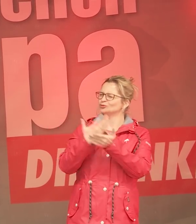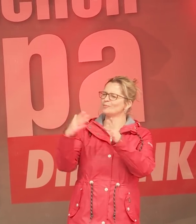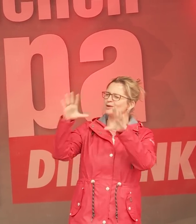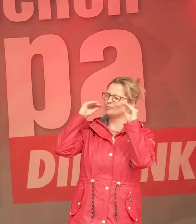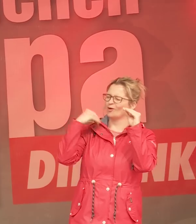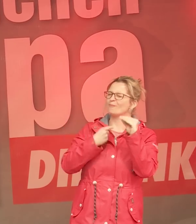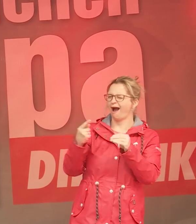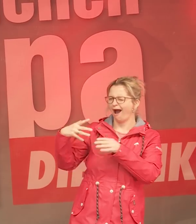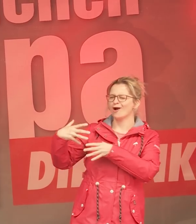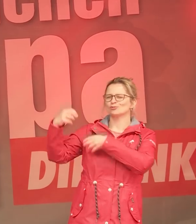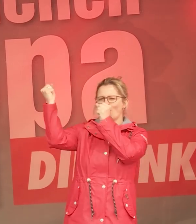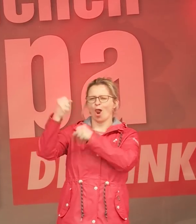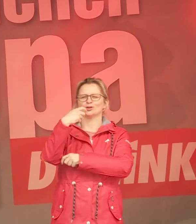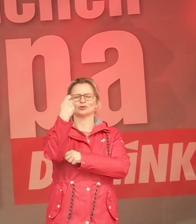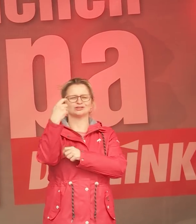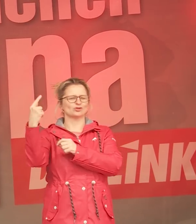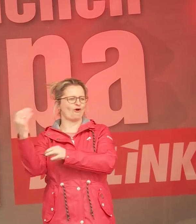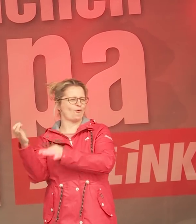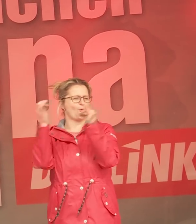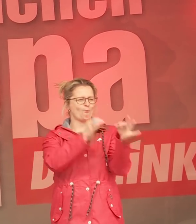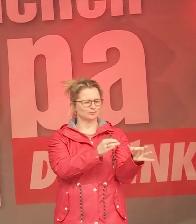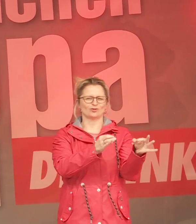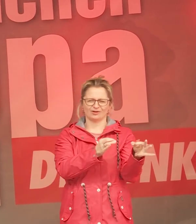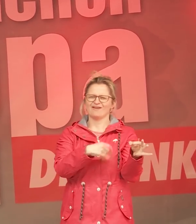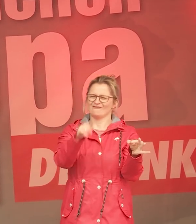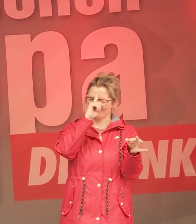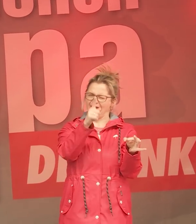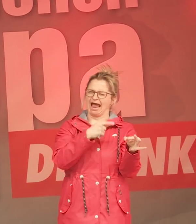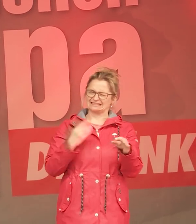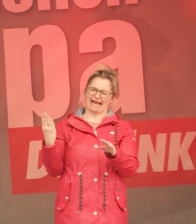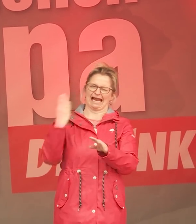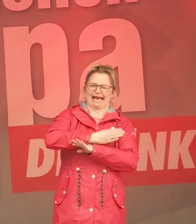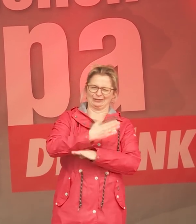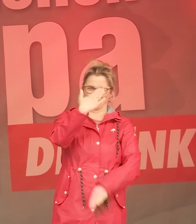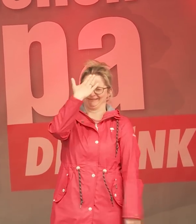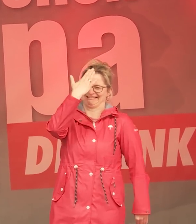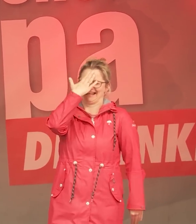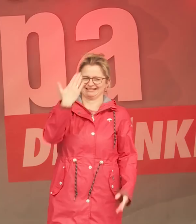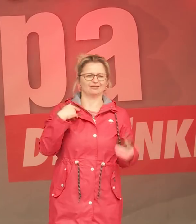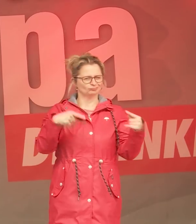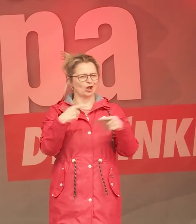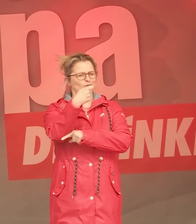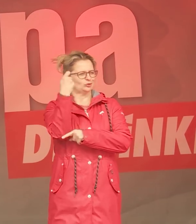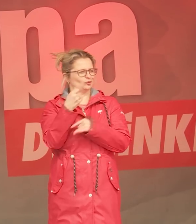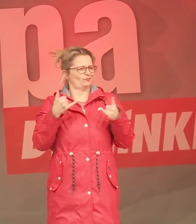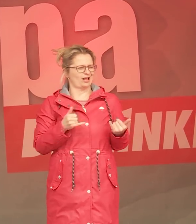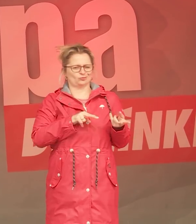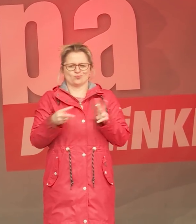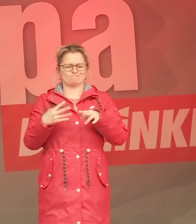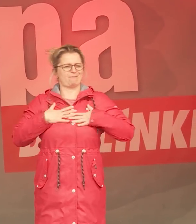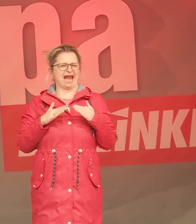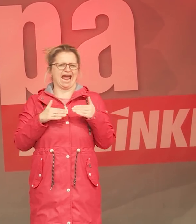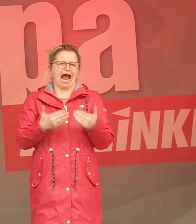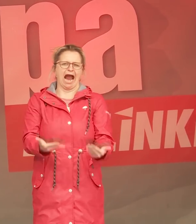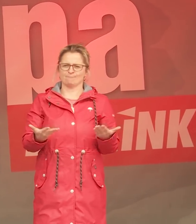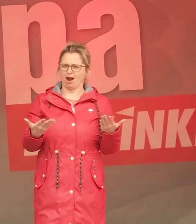dass ich aus Köln nach Düsseldorf gezogen bin. Ihr seht, ich weiß, wohin die richtige Richtung geht. Und natürlich ist Düsseldorf jetzt meine Heimat. Und ich